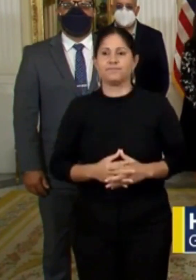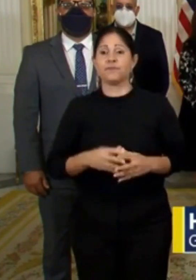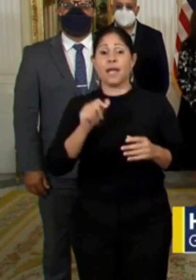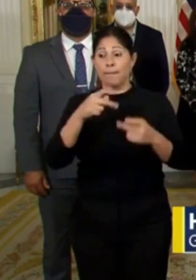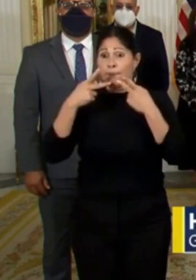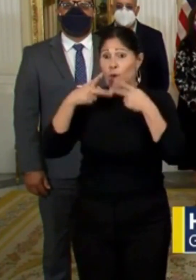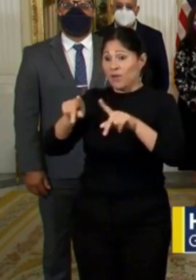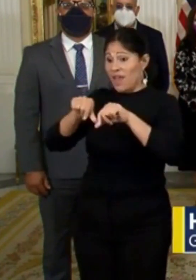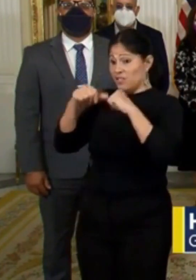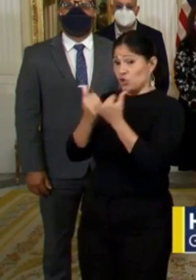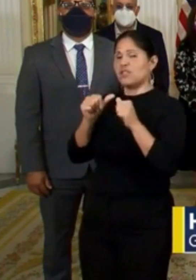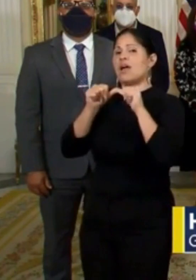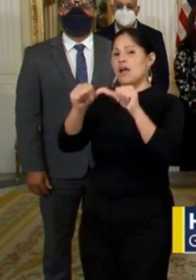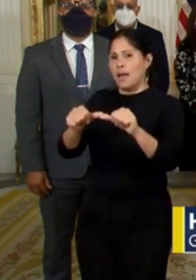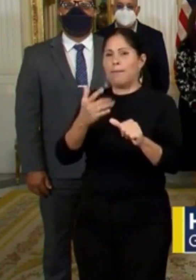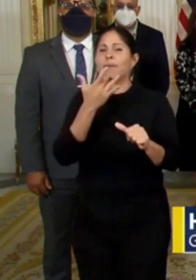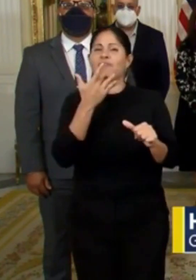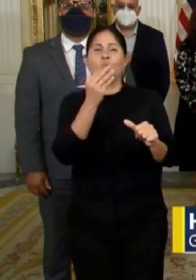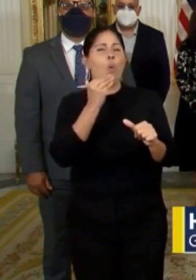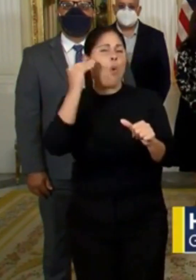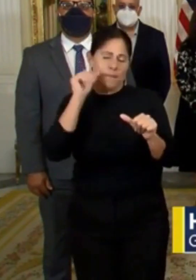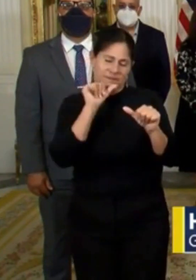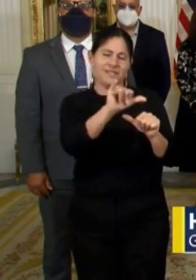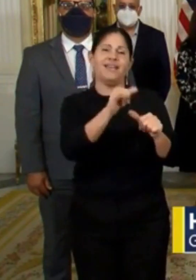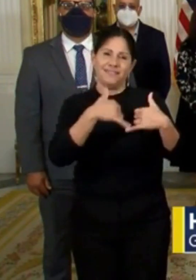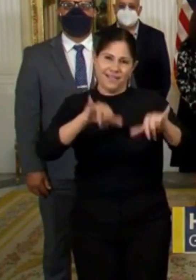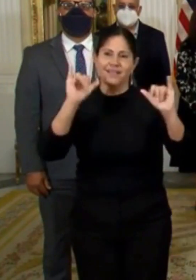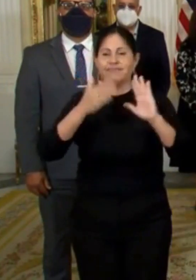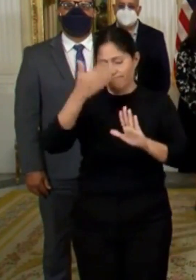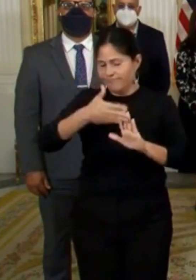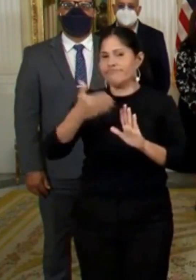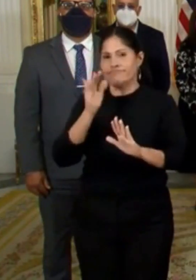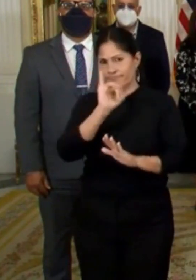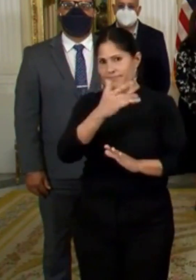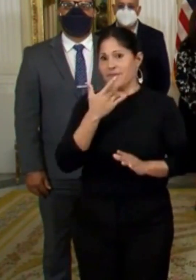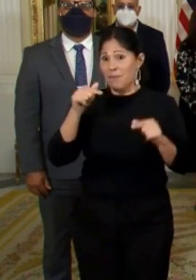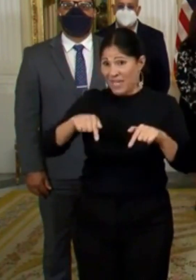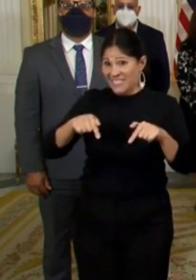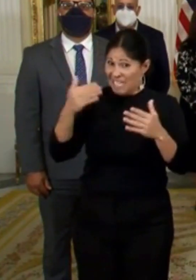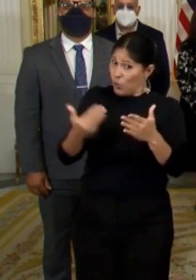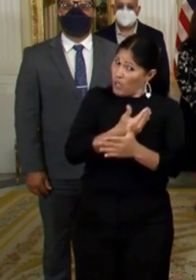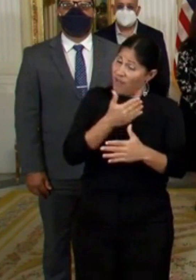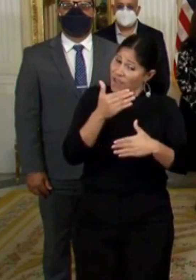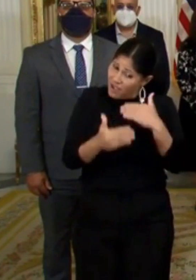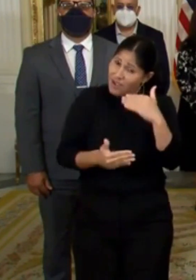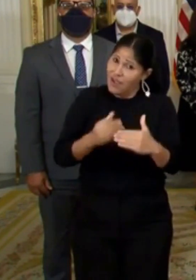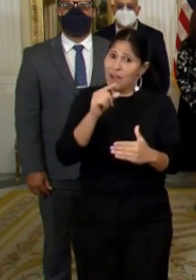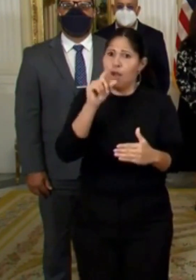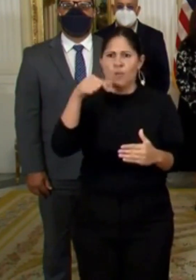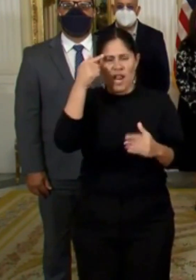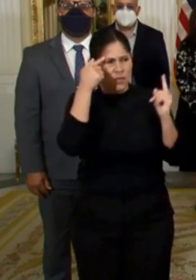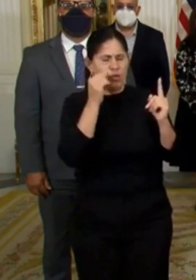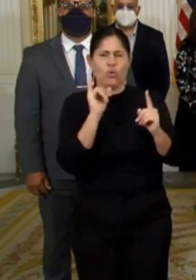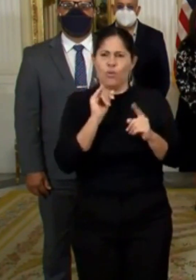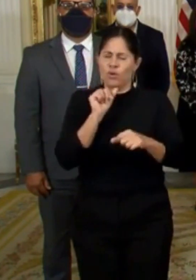de lo posible con el método de trabajo a distancia. Ante esta realidad, en el gobierno estamos trabajando en cómo